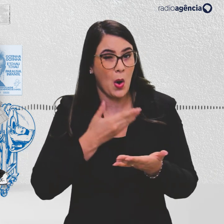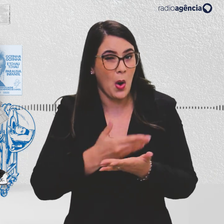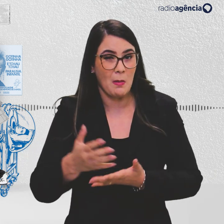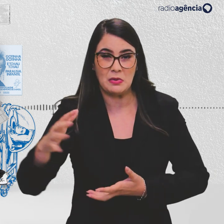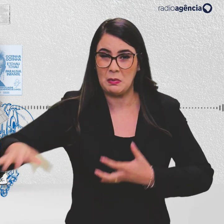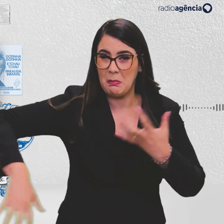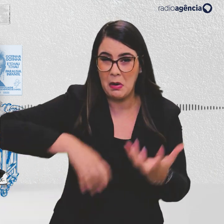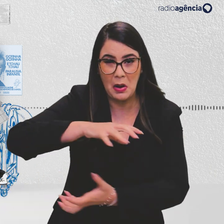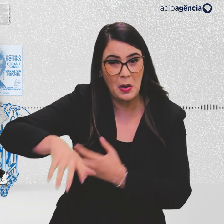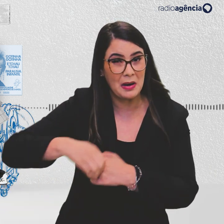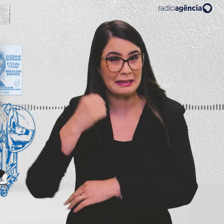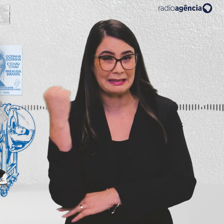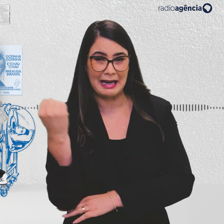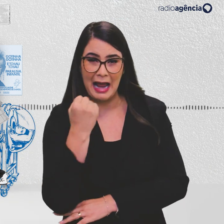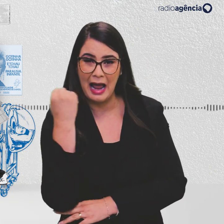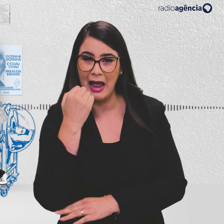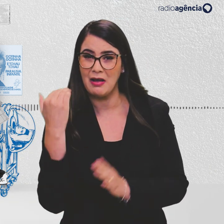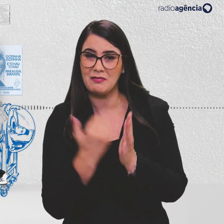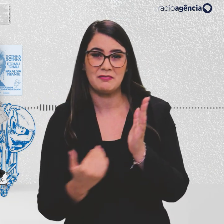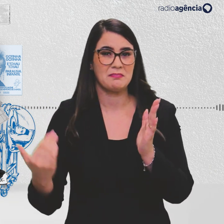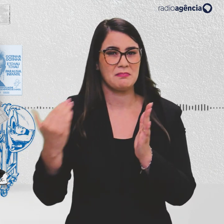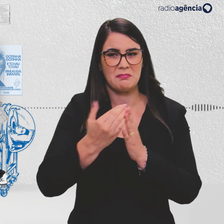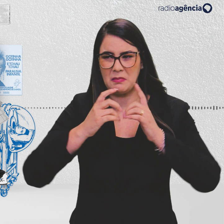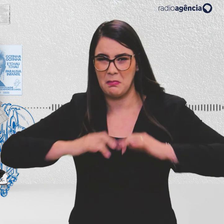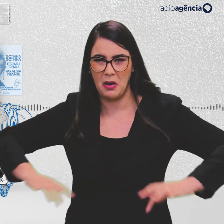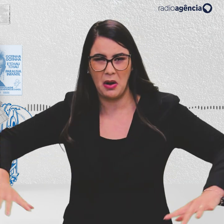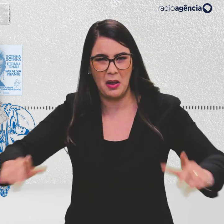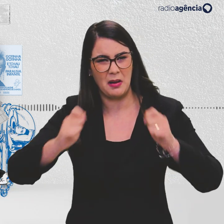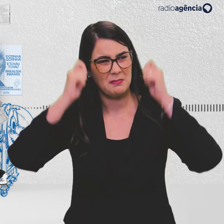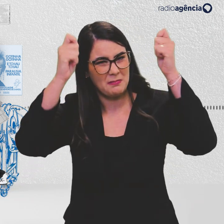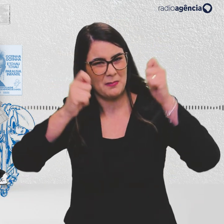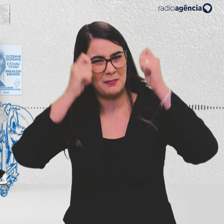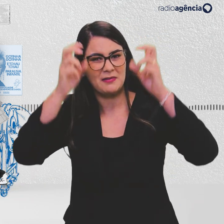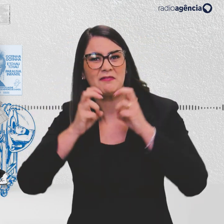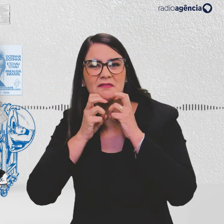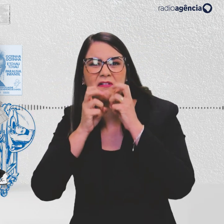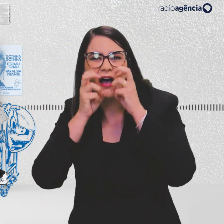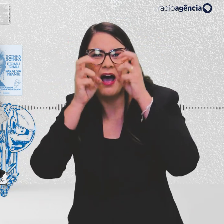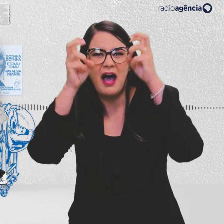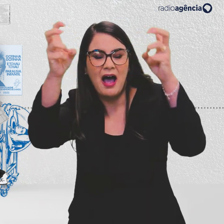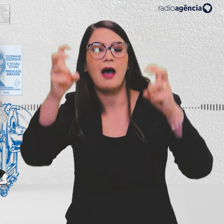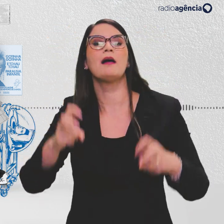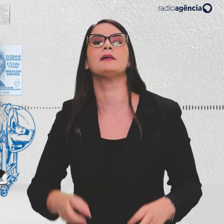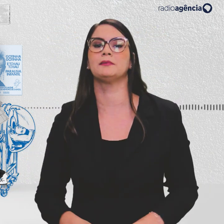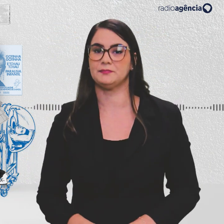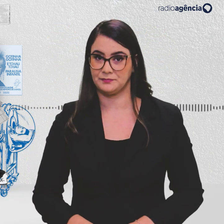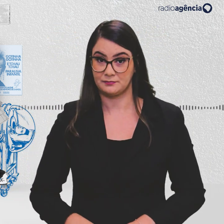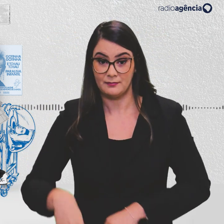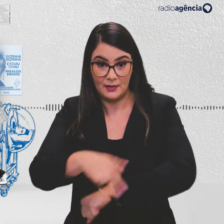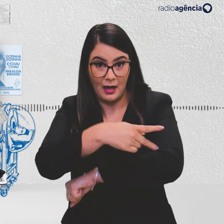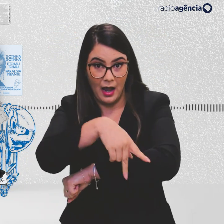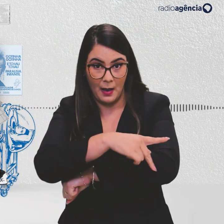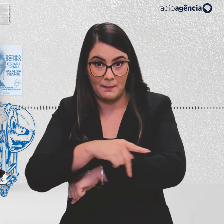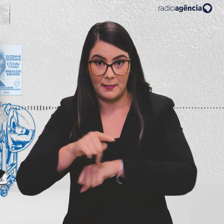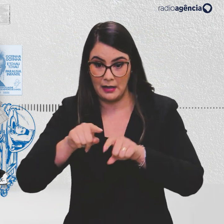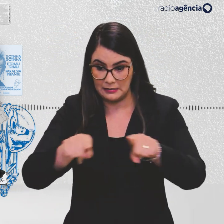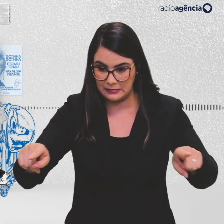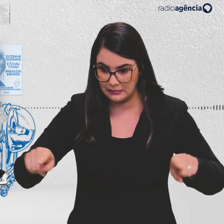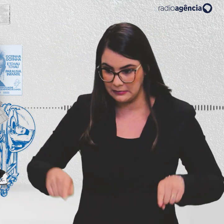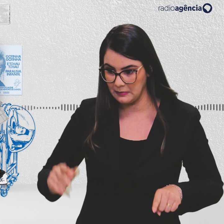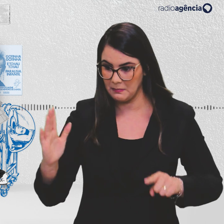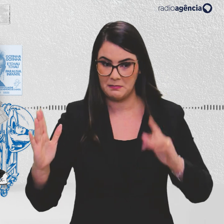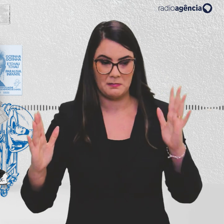mais graves ocorrências, de todos os lados, protesto, vaias, açoadas. Pela praça, nos quatro lados,